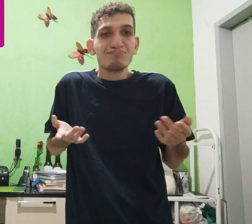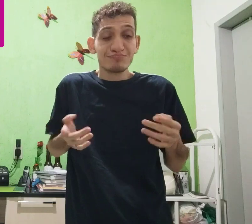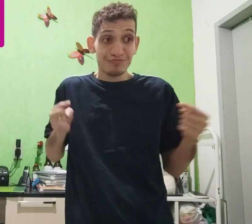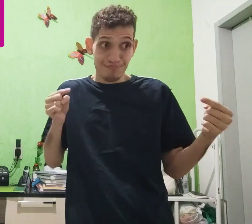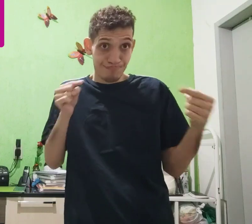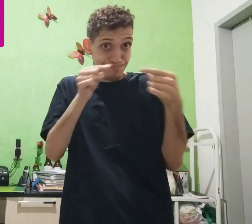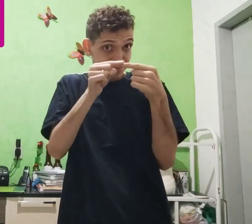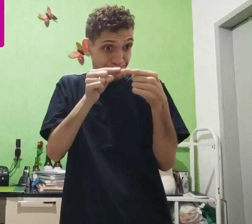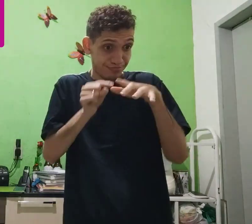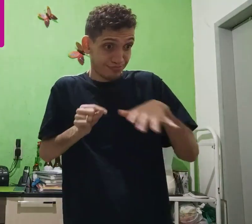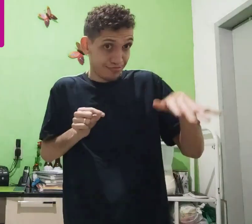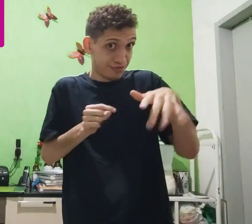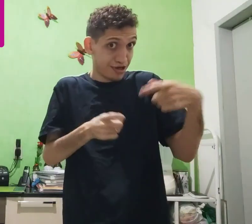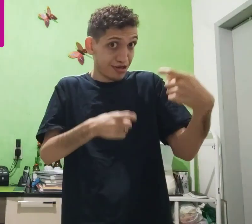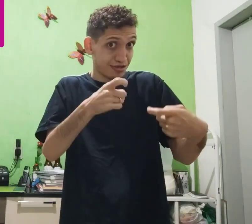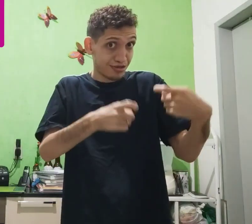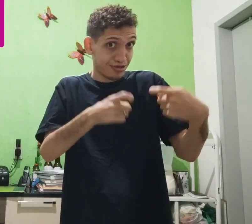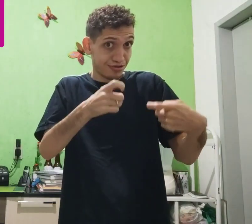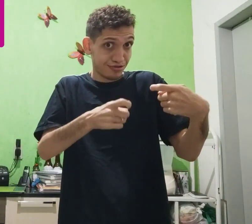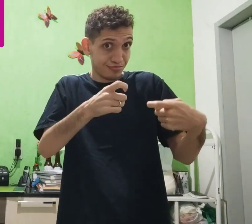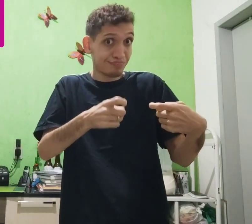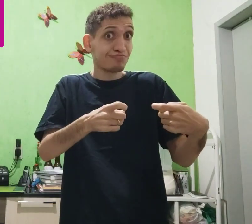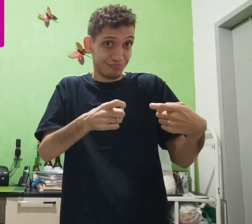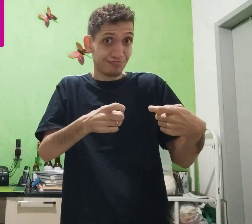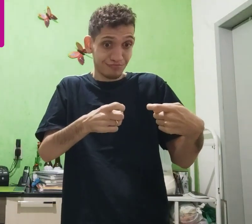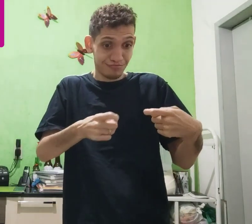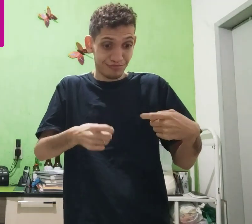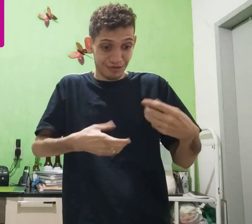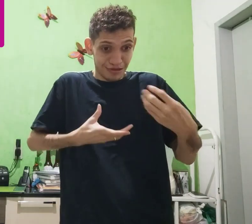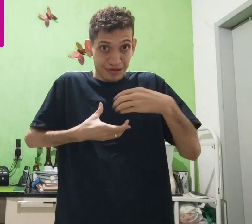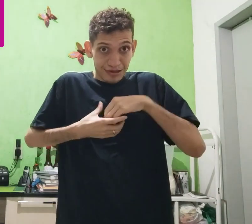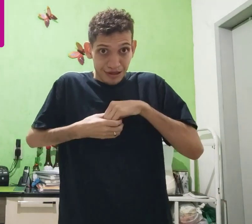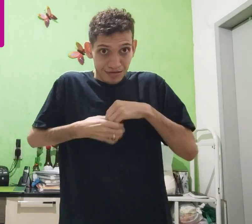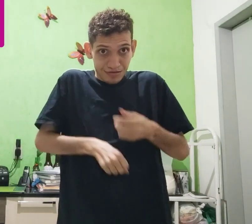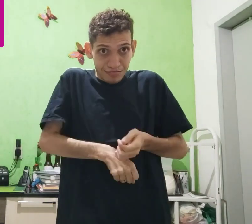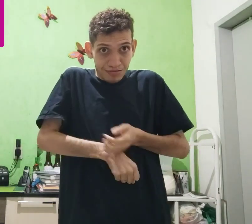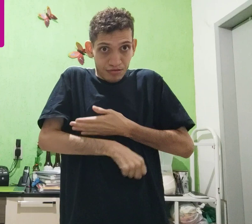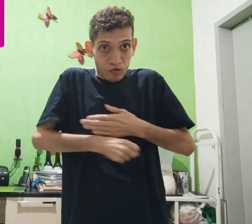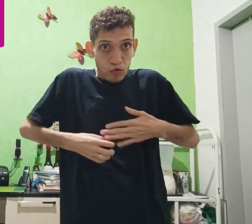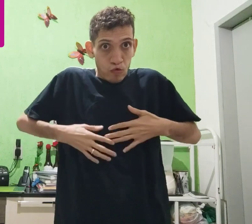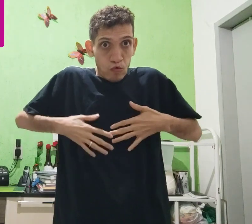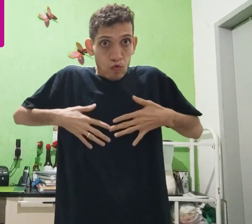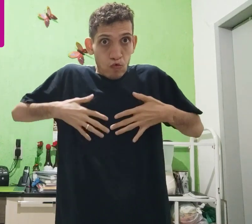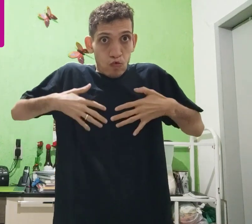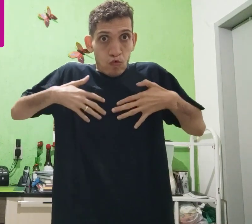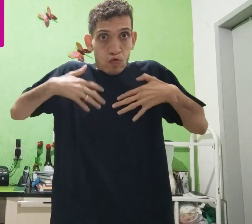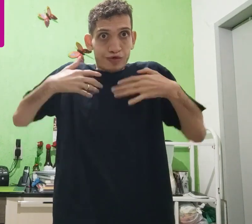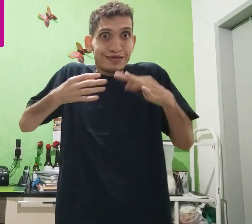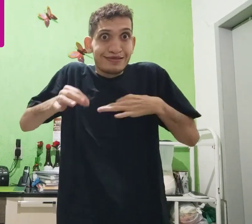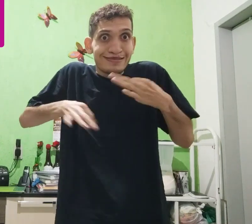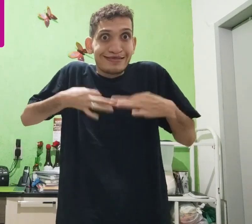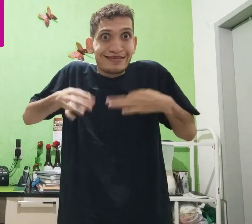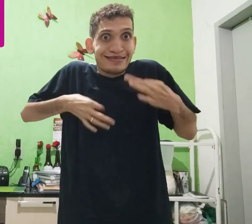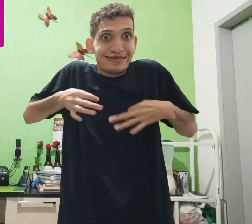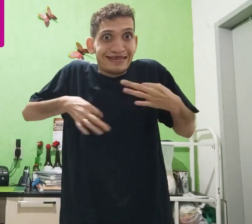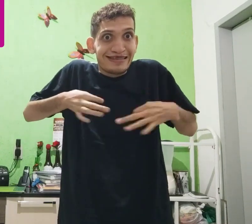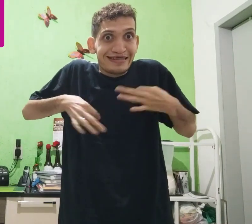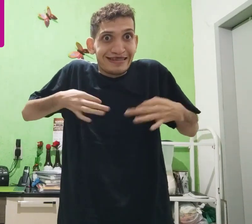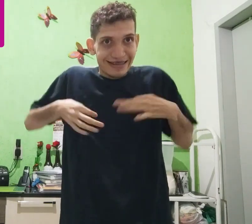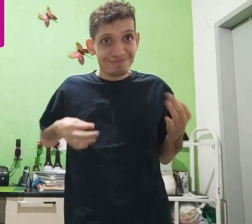Então, o que é isso daqui? Ouvi na área sexual, dentro da emoção, do estímulo, tem